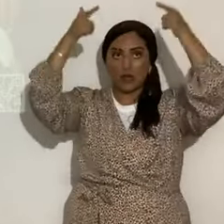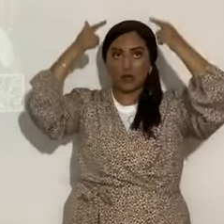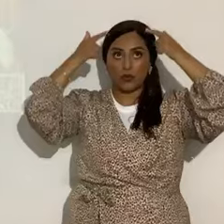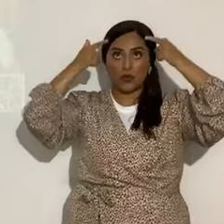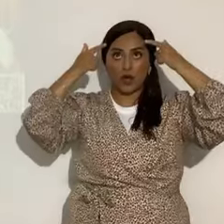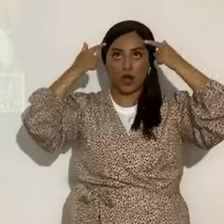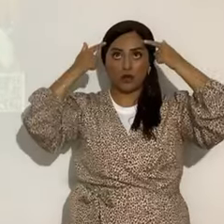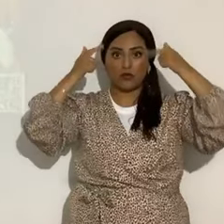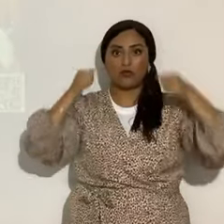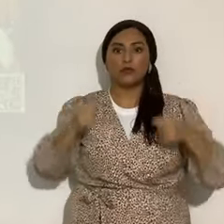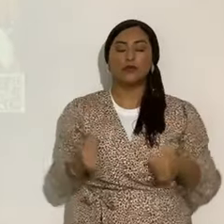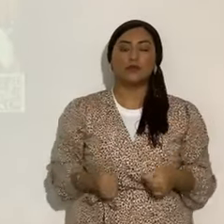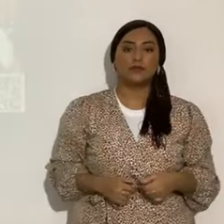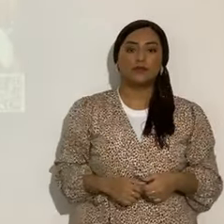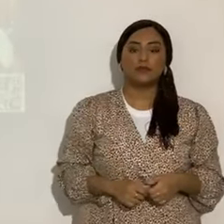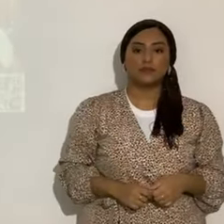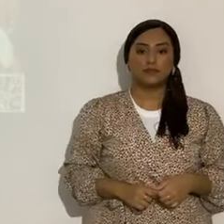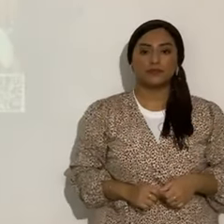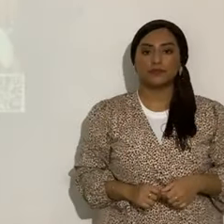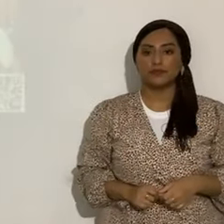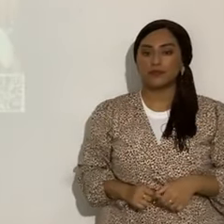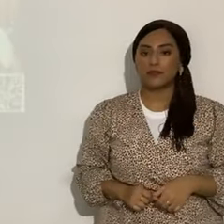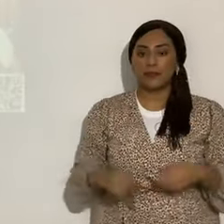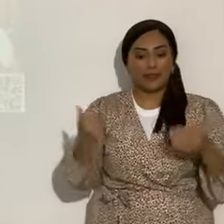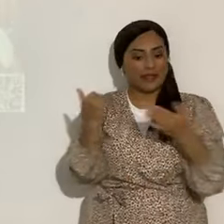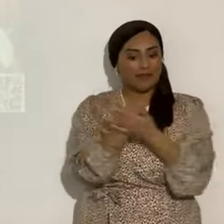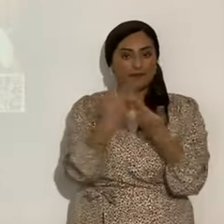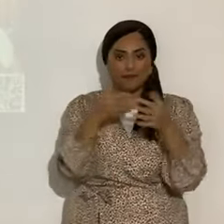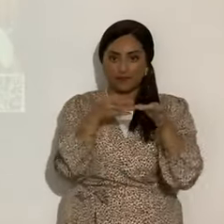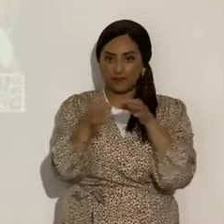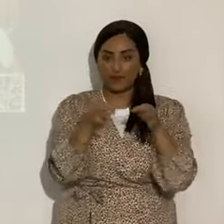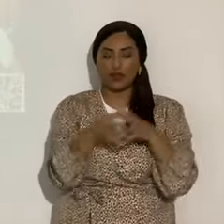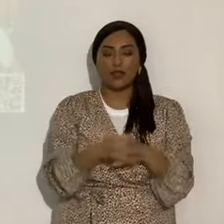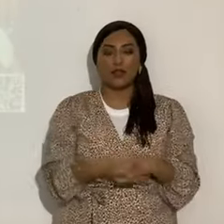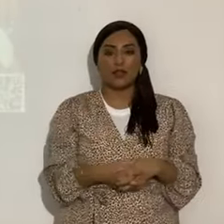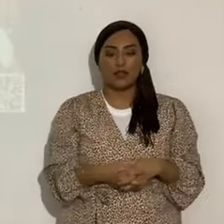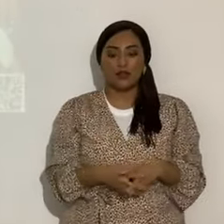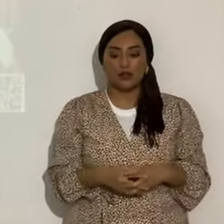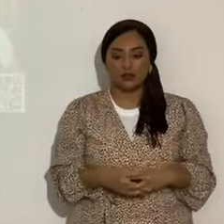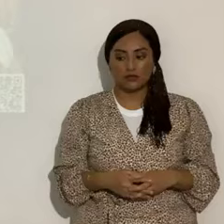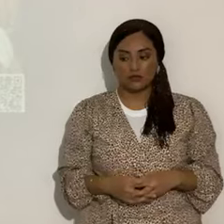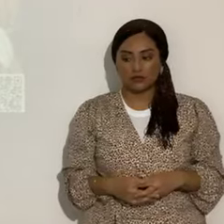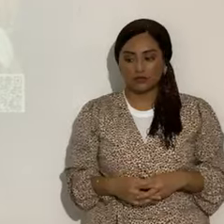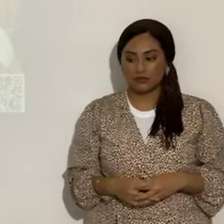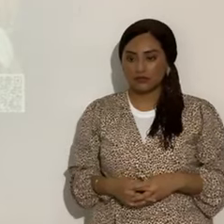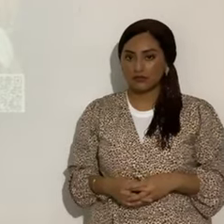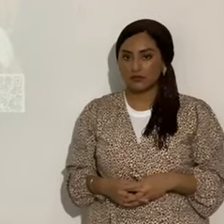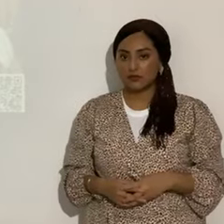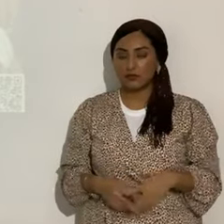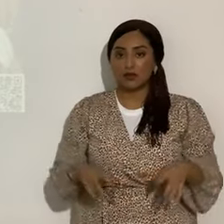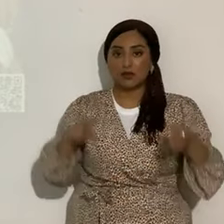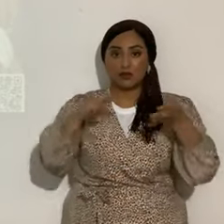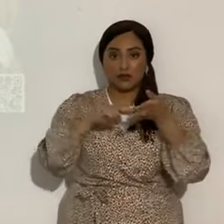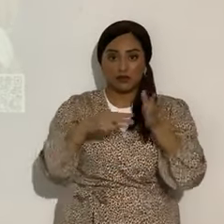¿Aleluya? Bueno. Ahora, todo eso ya está ministrado, no quiero entretenerlo mucho. Ahora, el significado de esto,